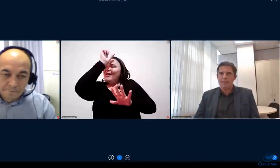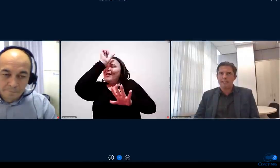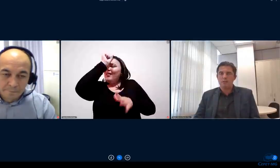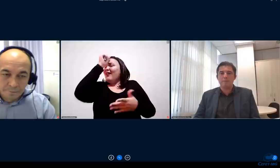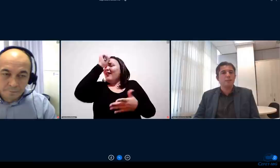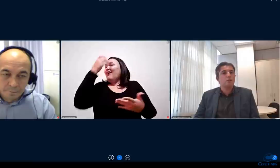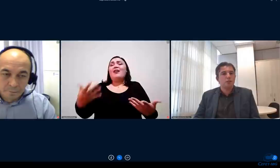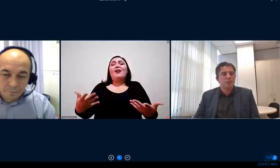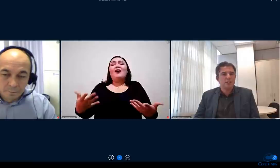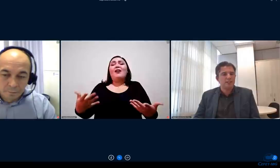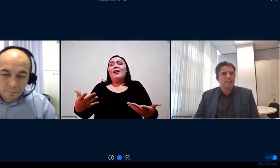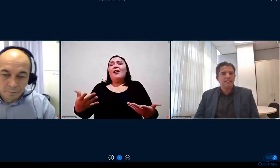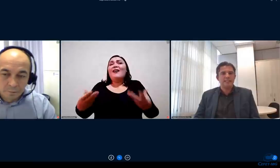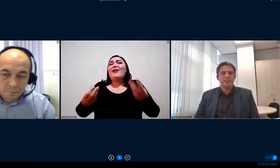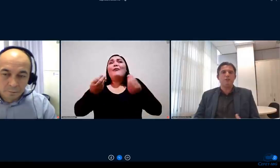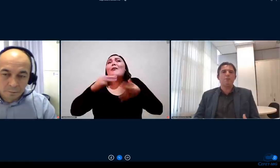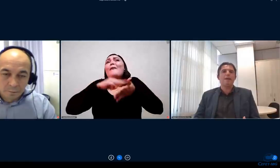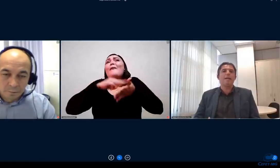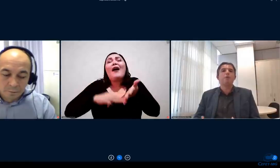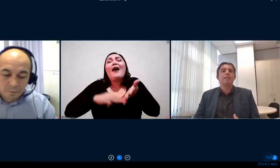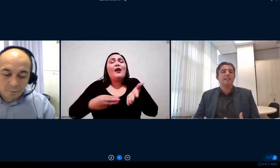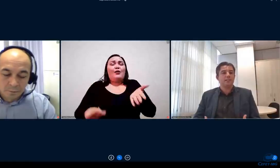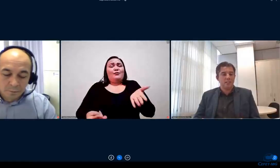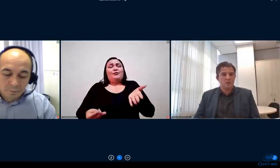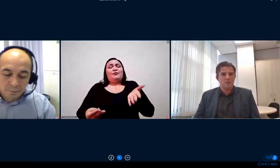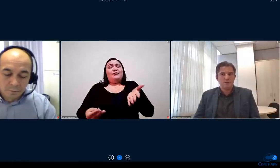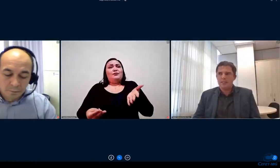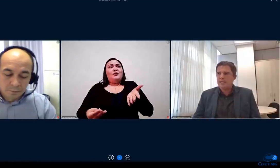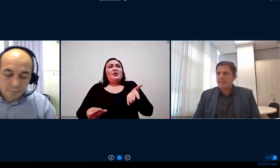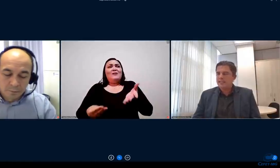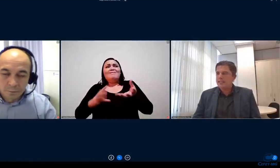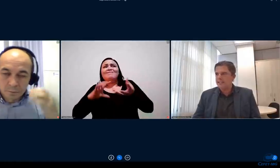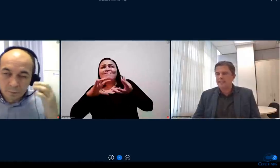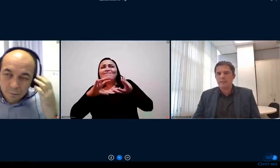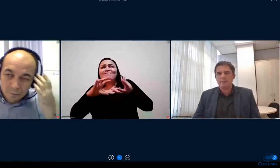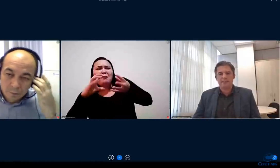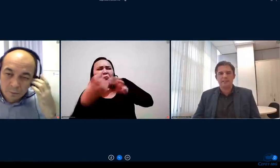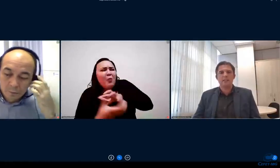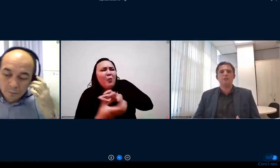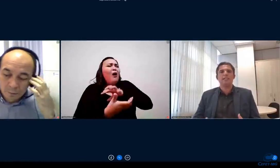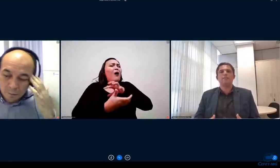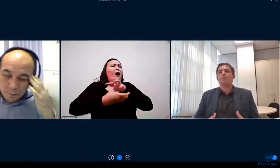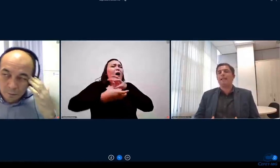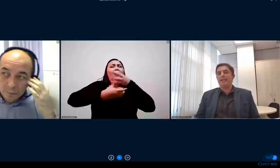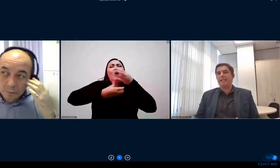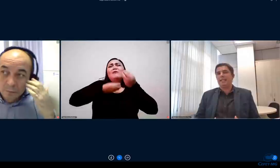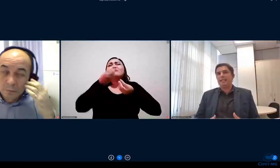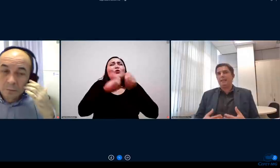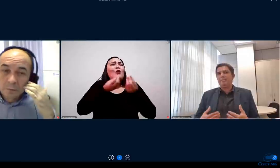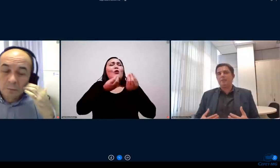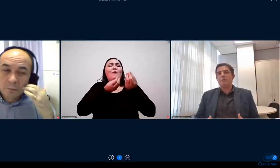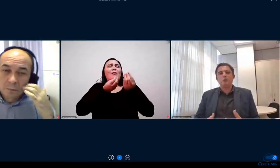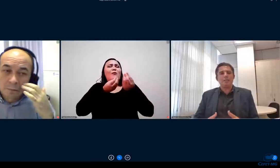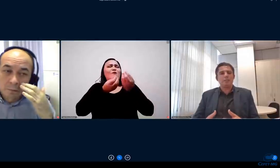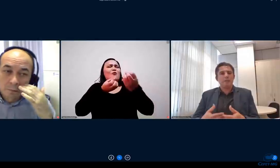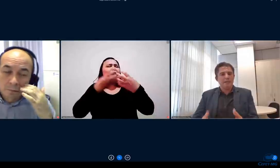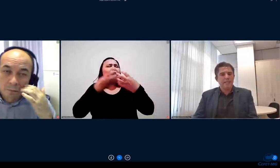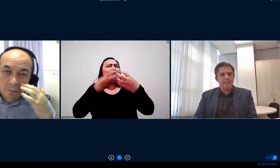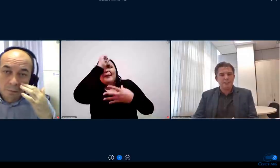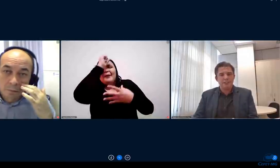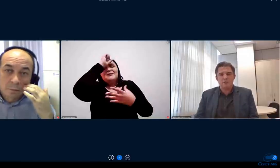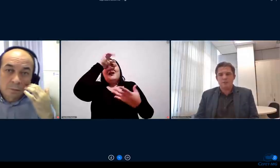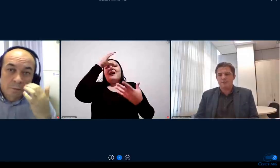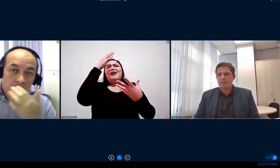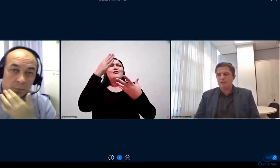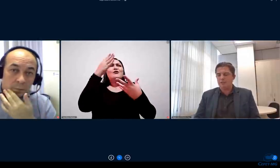a questão de metodologias se houve uma remodelação dessa capacitação se ela tem uma preocupação